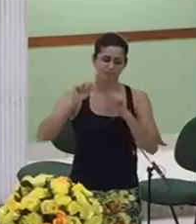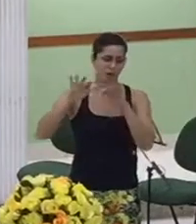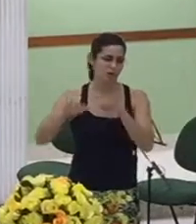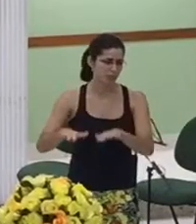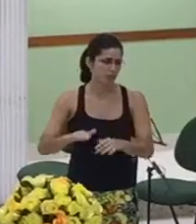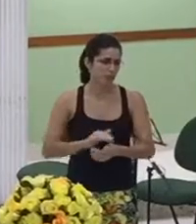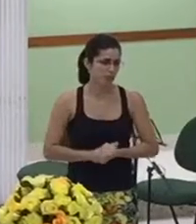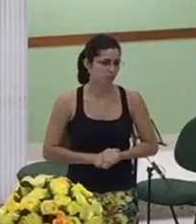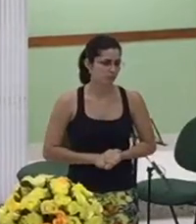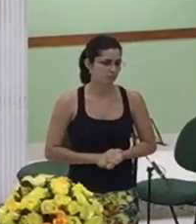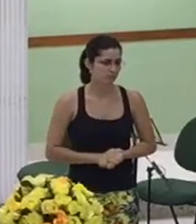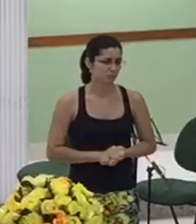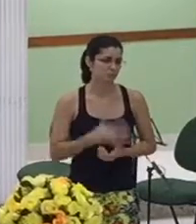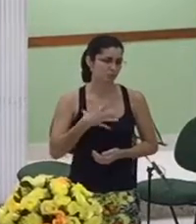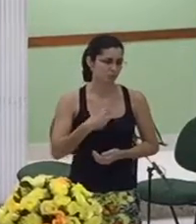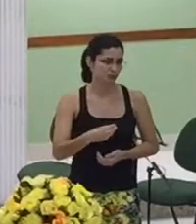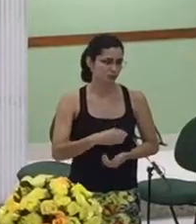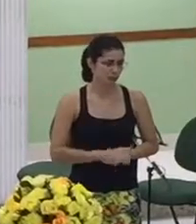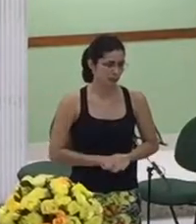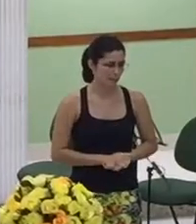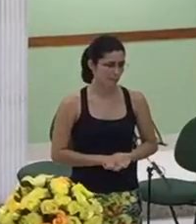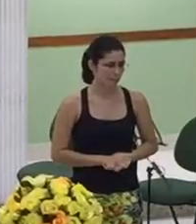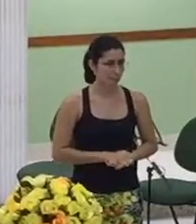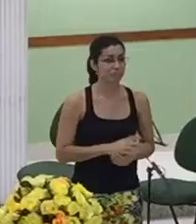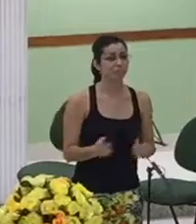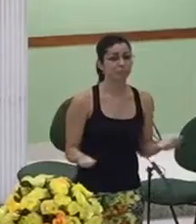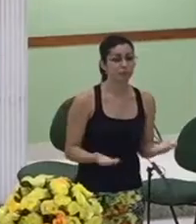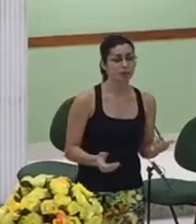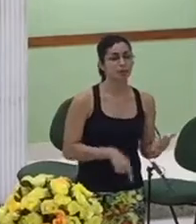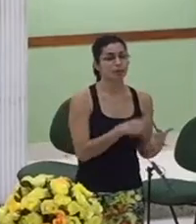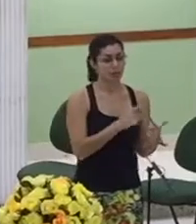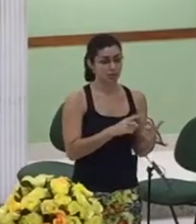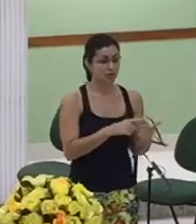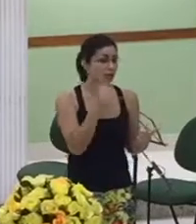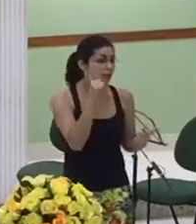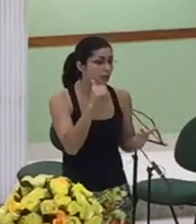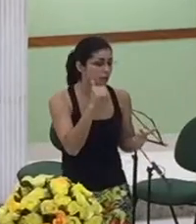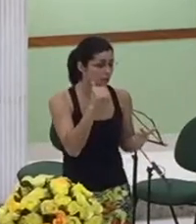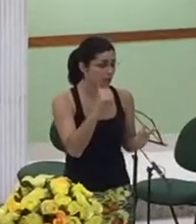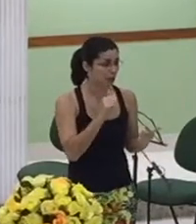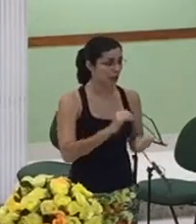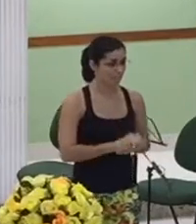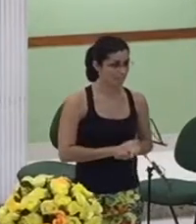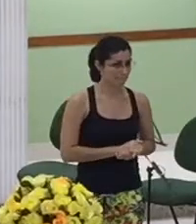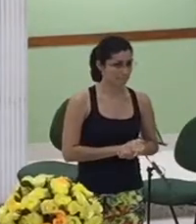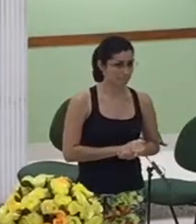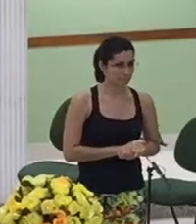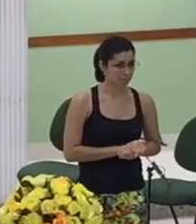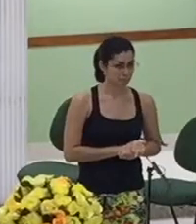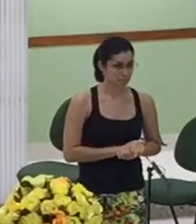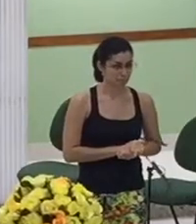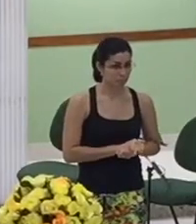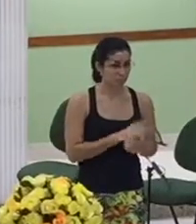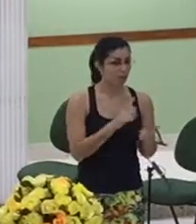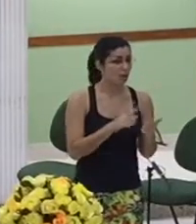a segunda mulher que está na linhagem na genealogia de Jesus é uma mulher chamada